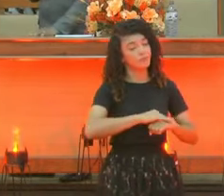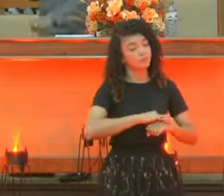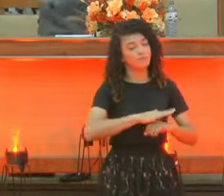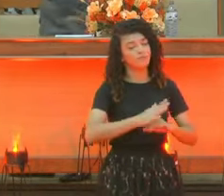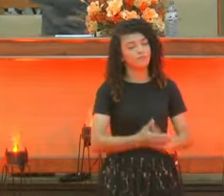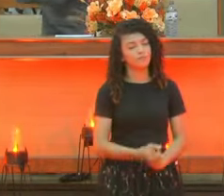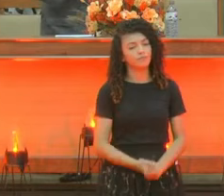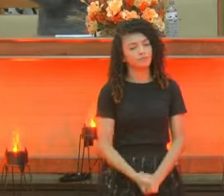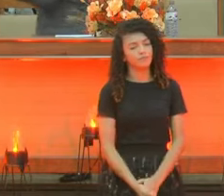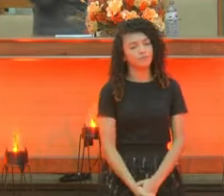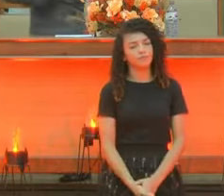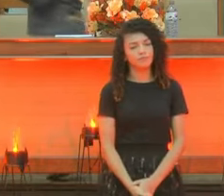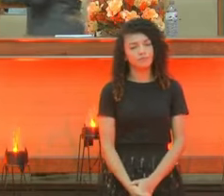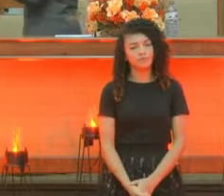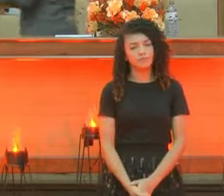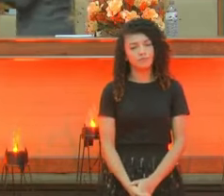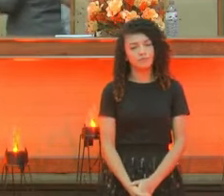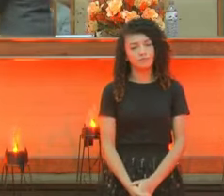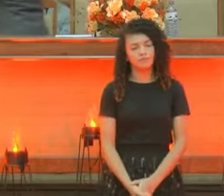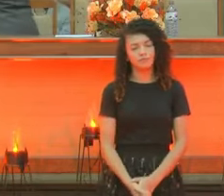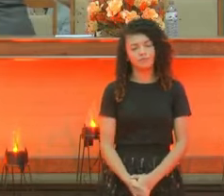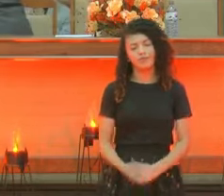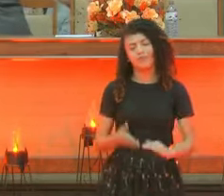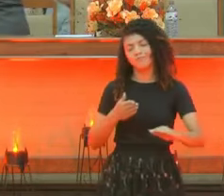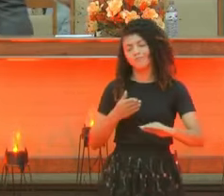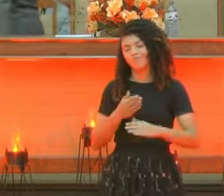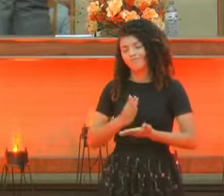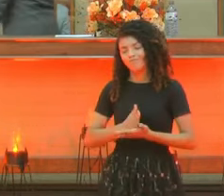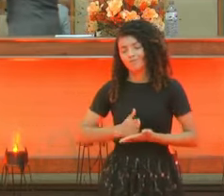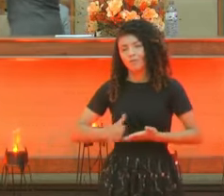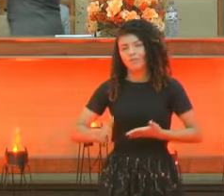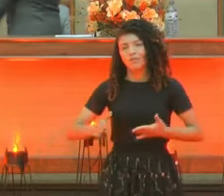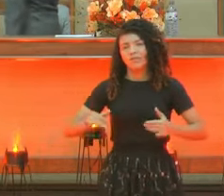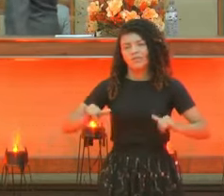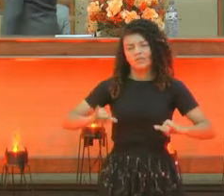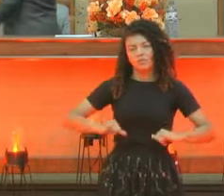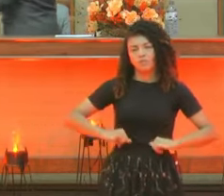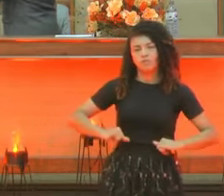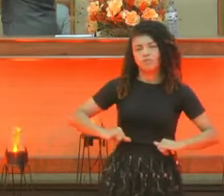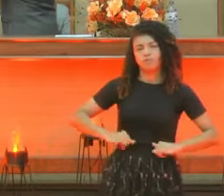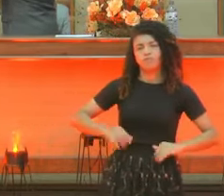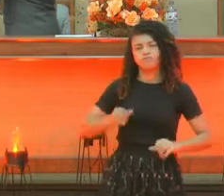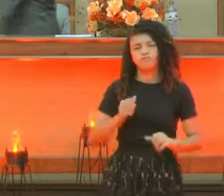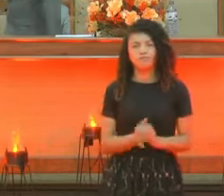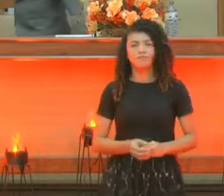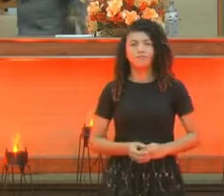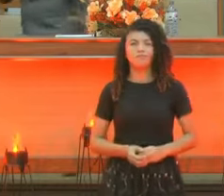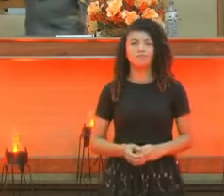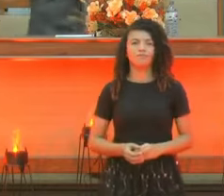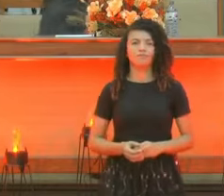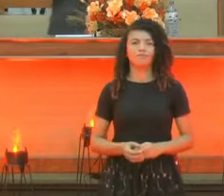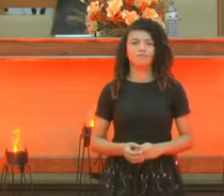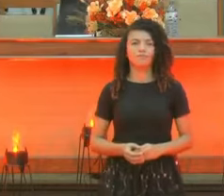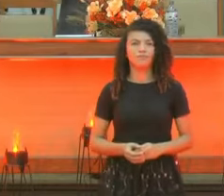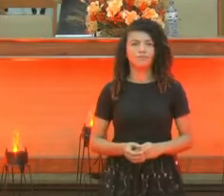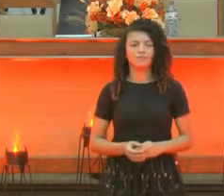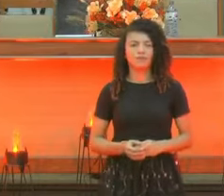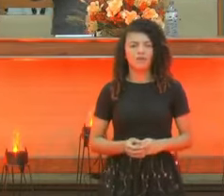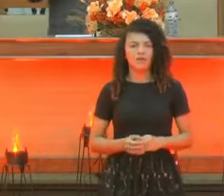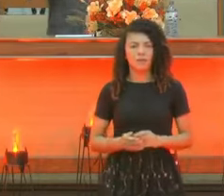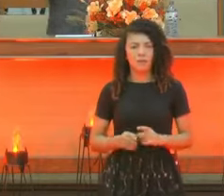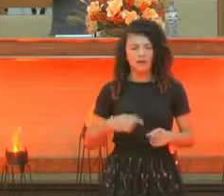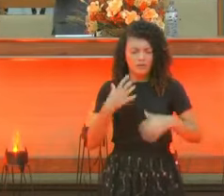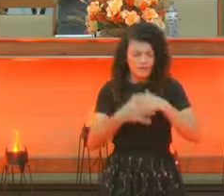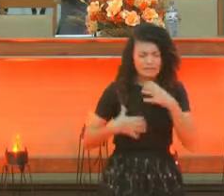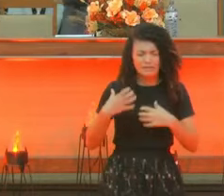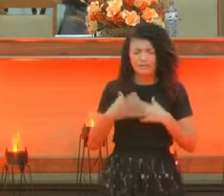Aí, tu entra na tribu lá. Pronto. Olha o que ele diz aí. A tribu. Mas não fica desesperado.